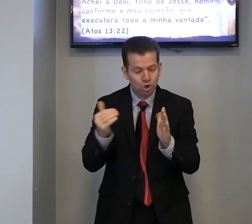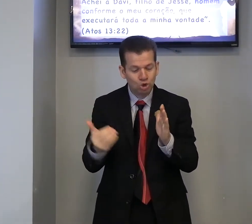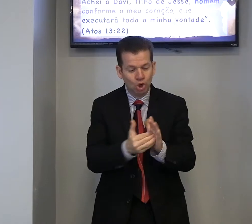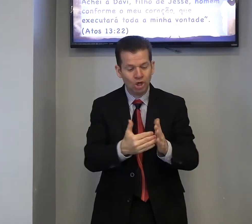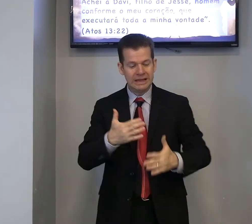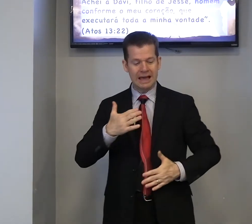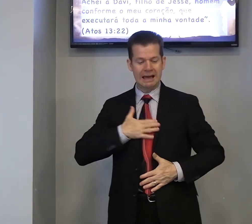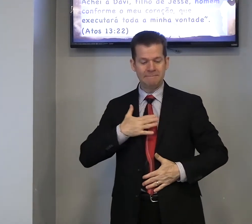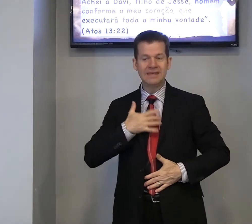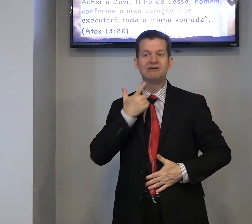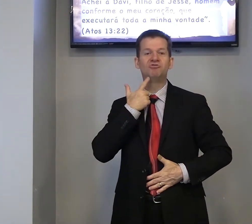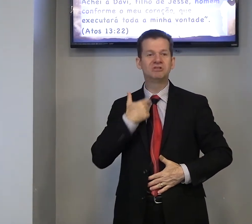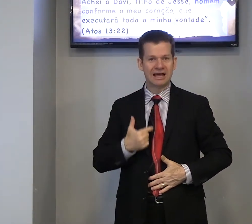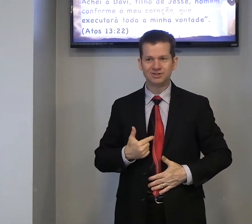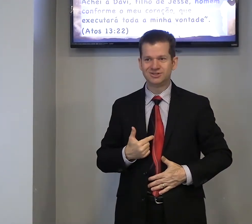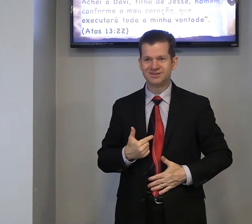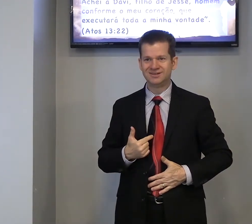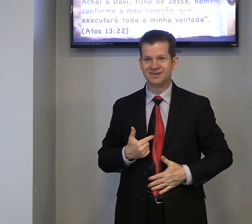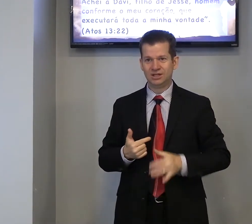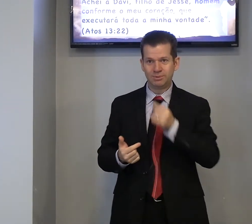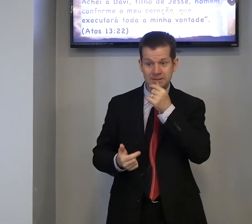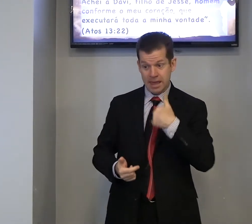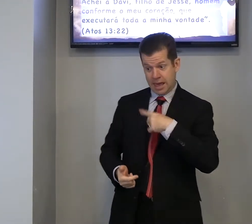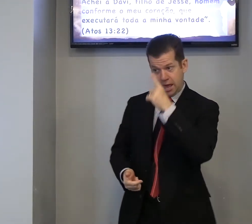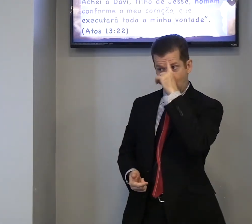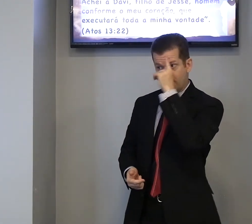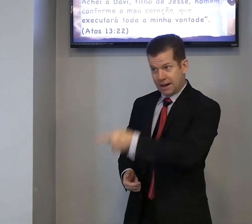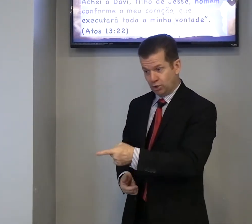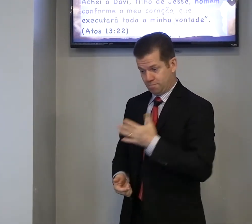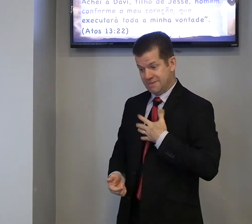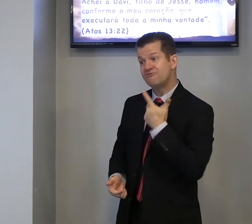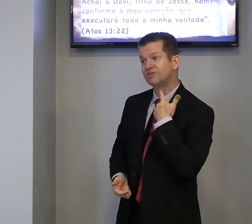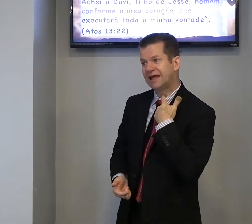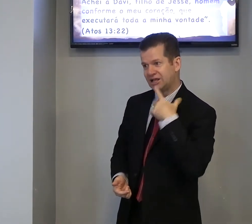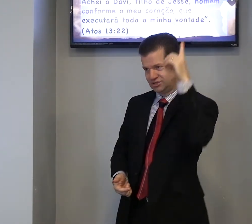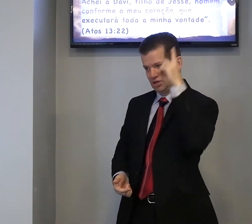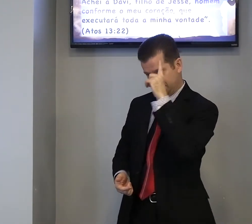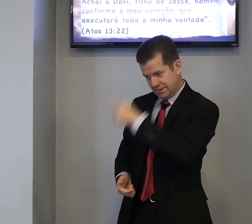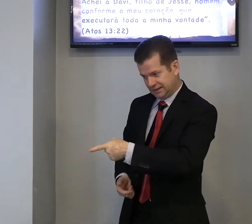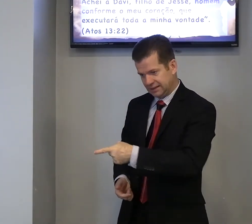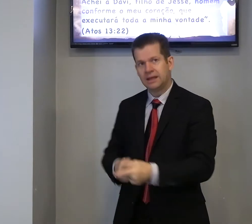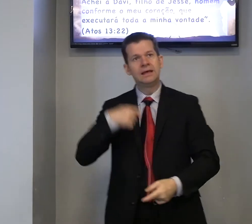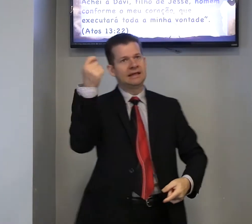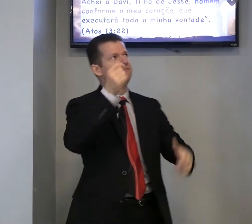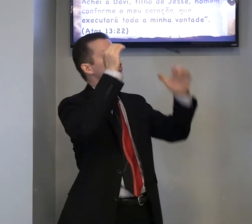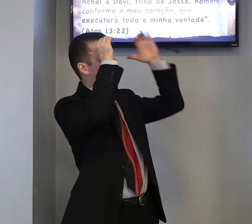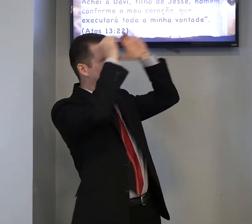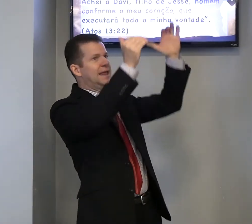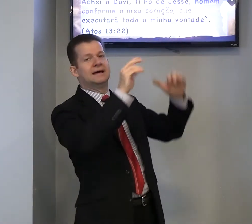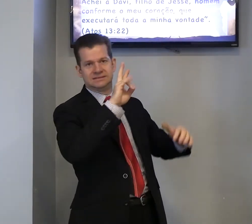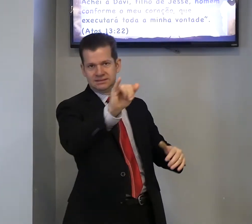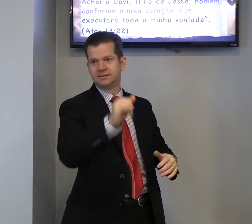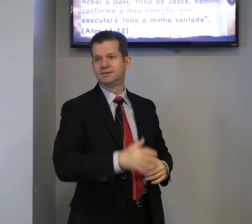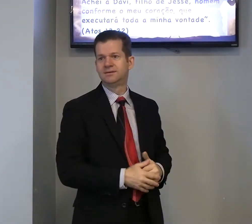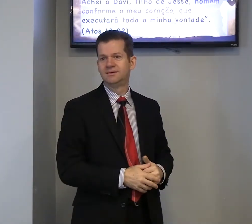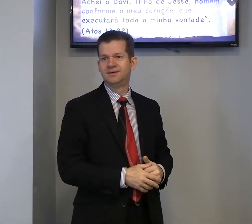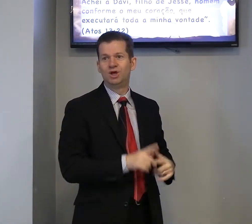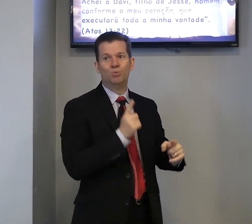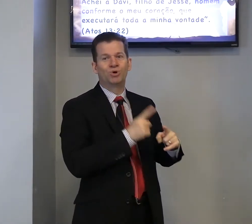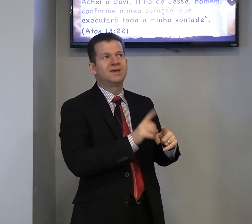toda, a minha vontade, eu mando, minha vontade, Deus, manda, Davi, obedece, porque,